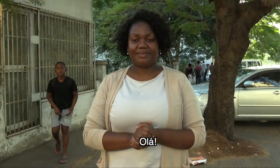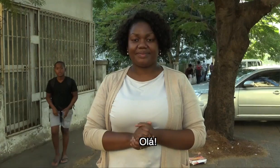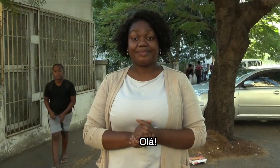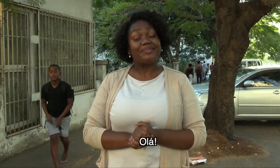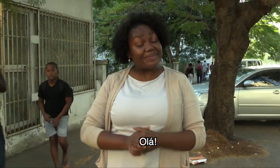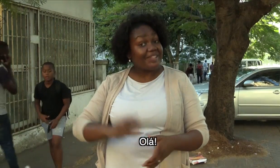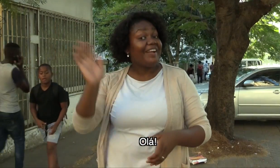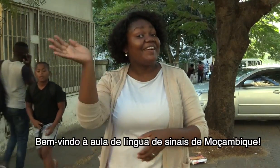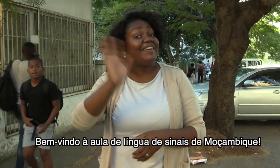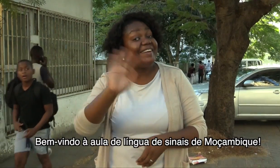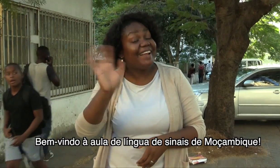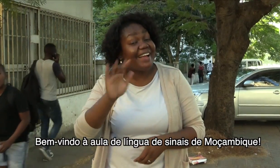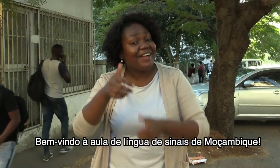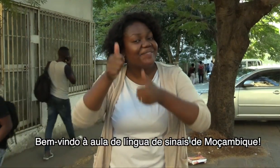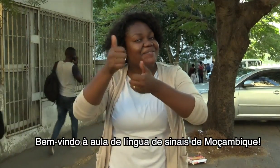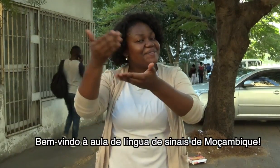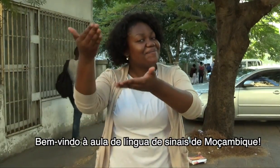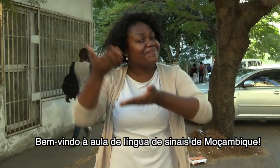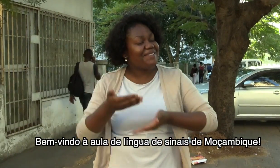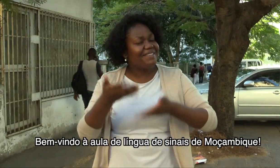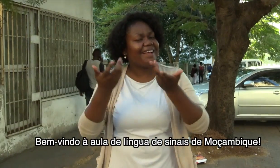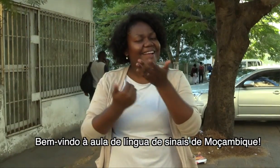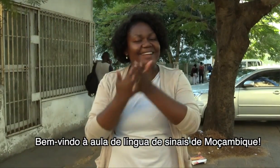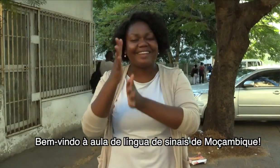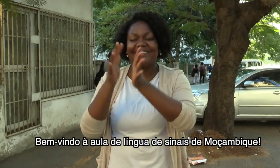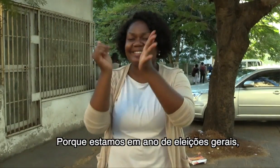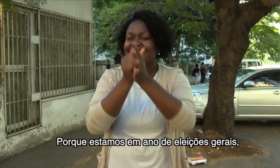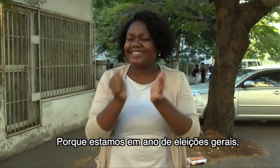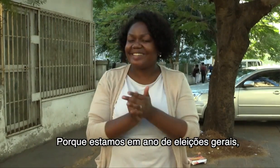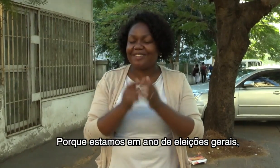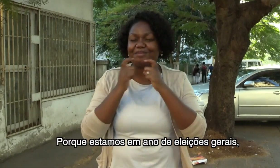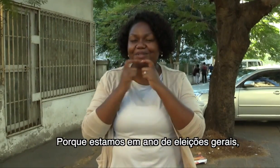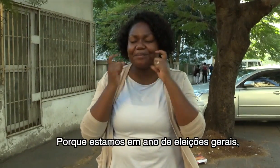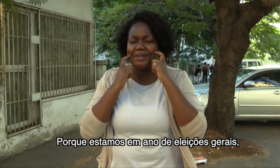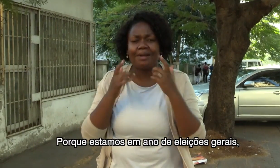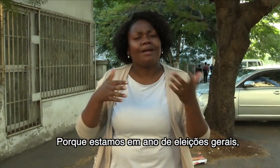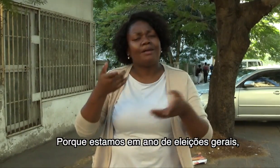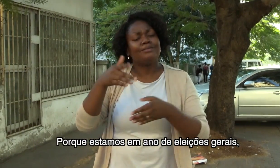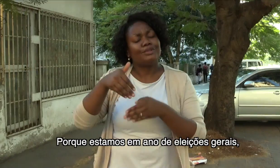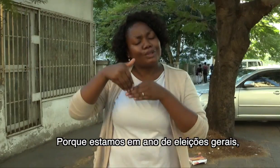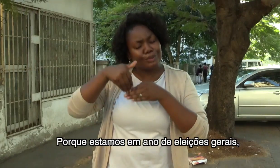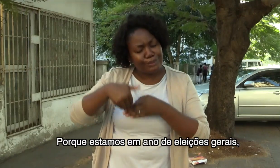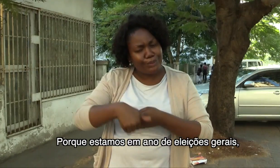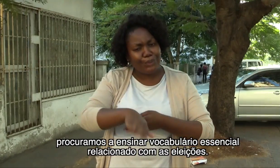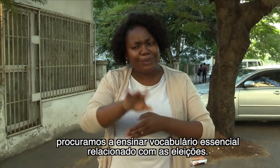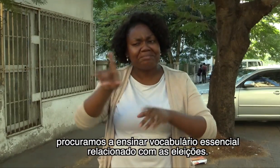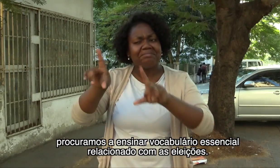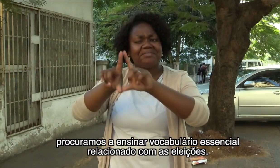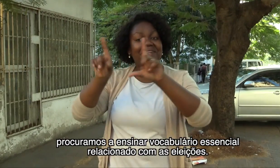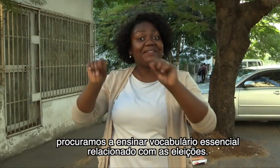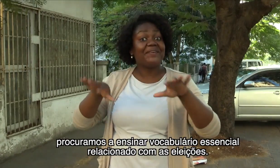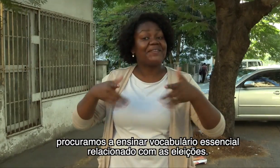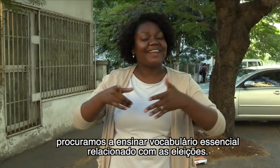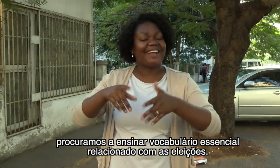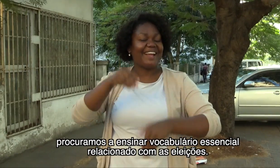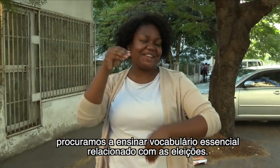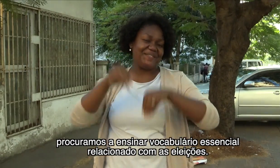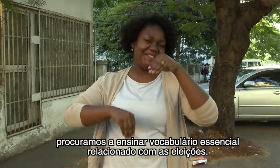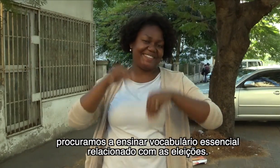Olá, bem-vindo à Língua de Sinais de Moçambique. Estamos em ano de eleições gerais. Continuamos a ensinar o vocabulário essencial